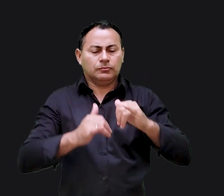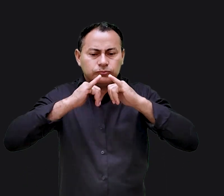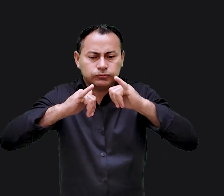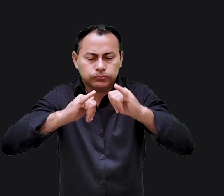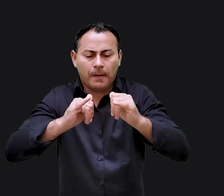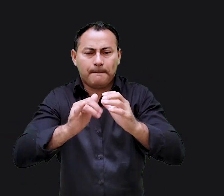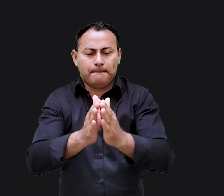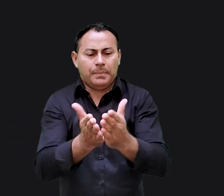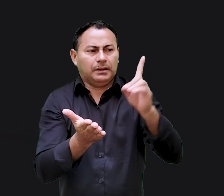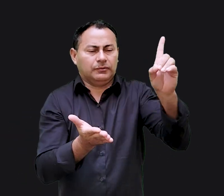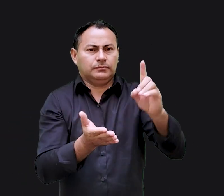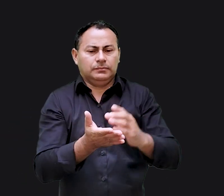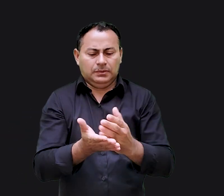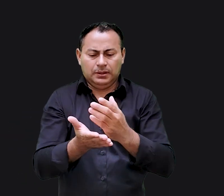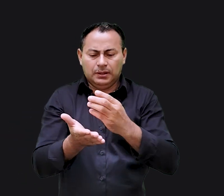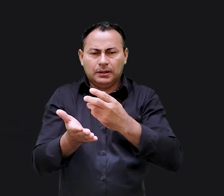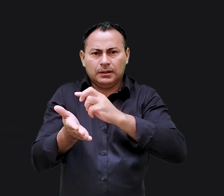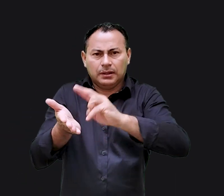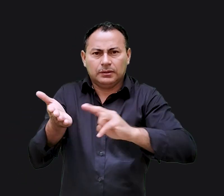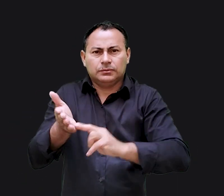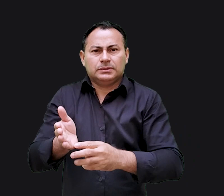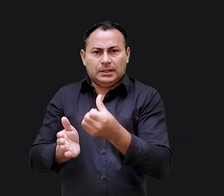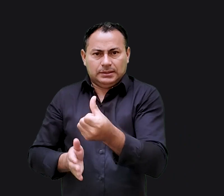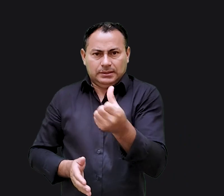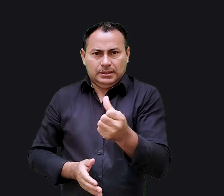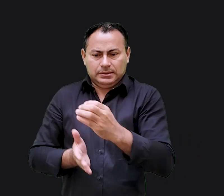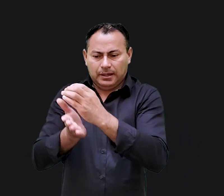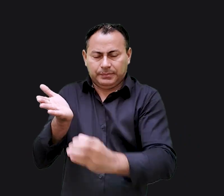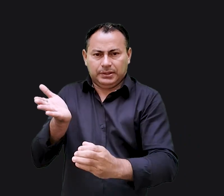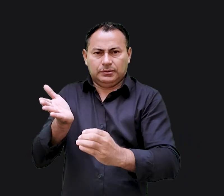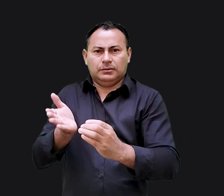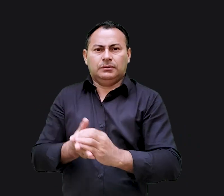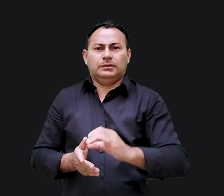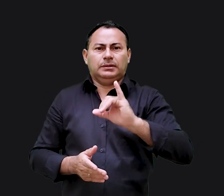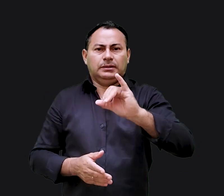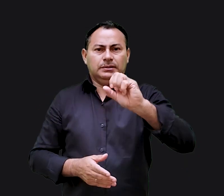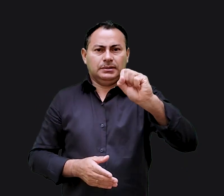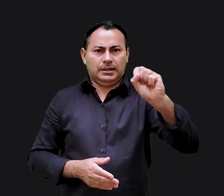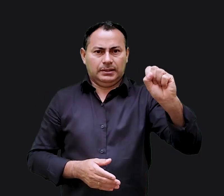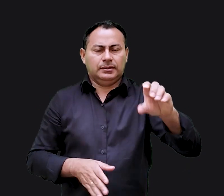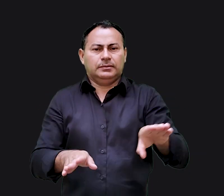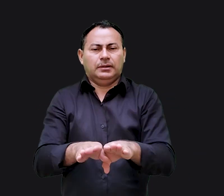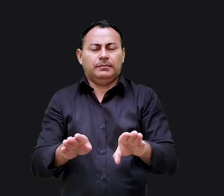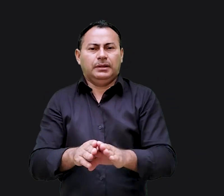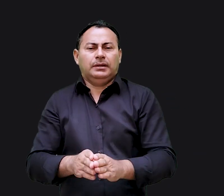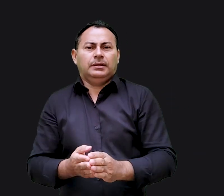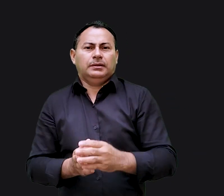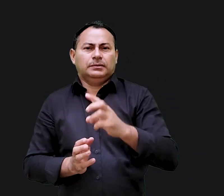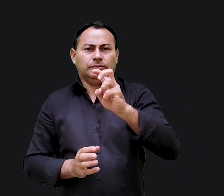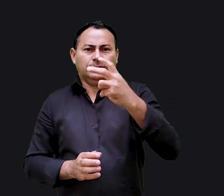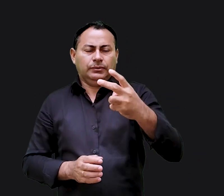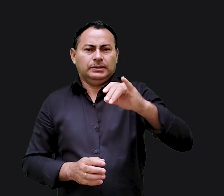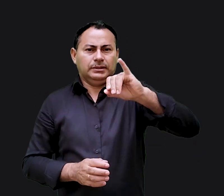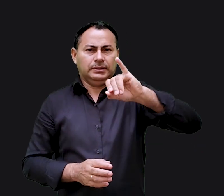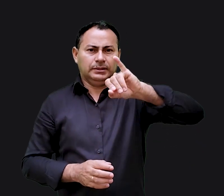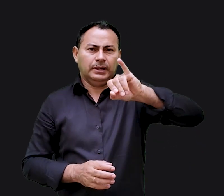Quando lemos os livros deles, os 66 capítulos de Isaías, os 52 de Jeremias, além dos 48 de